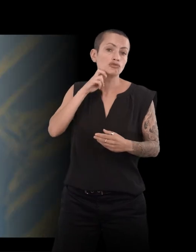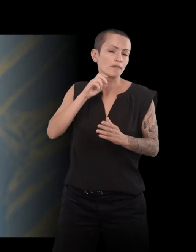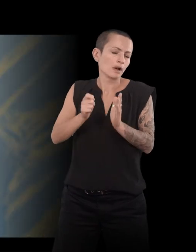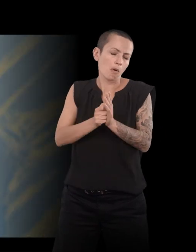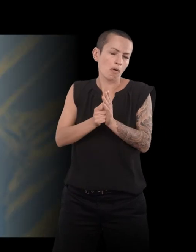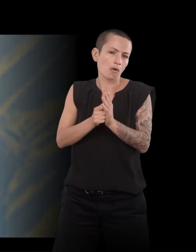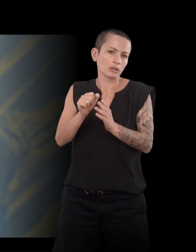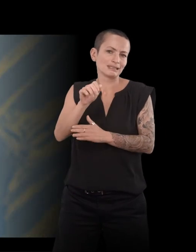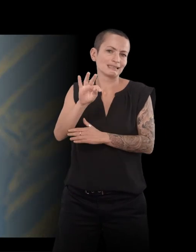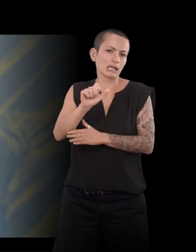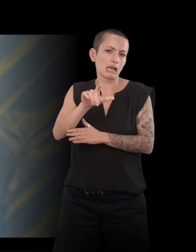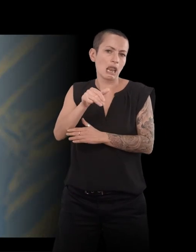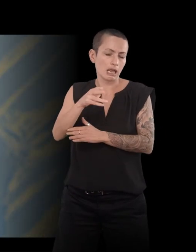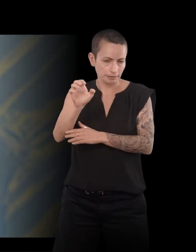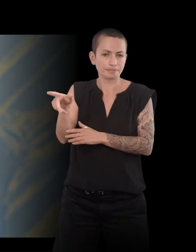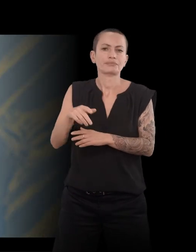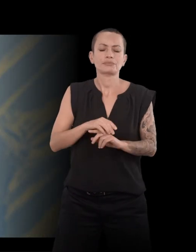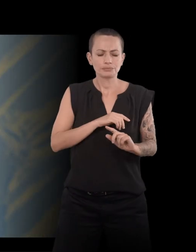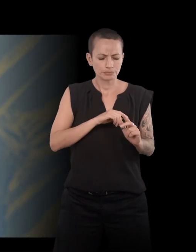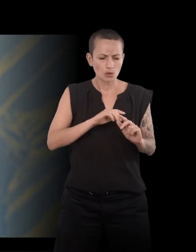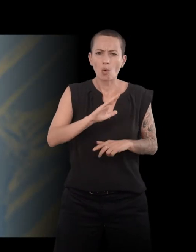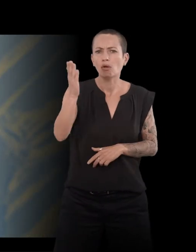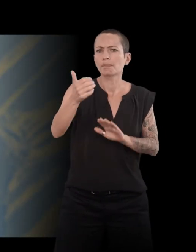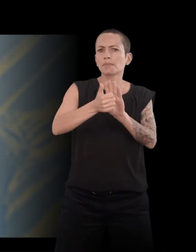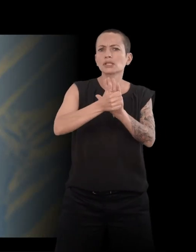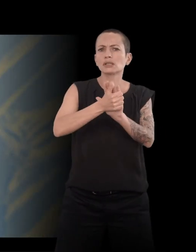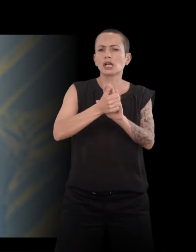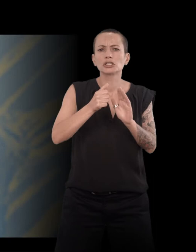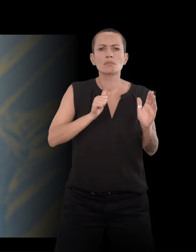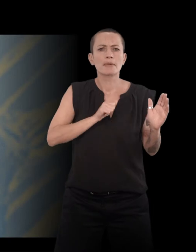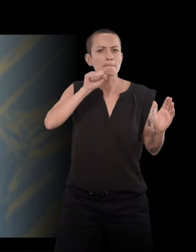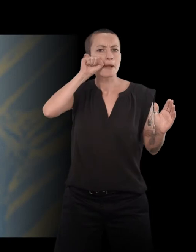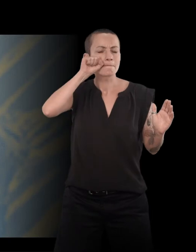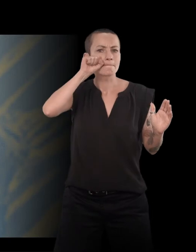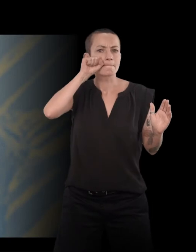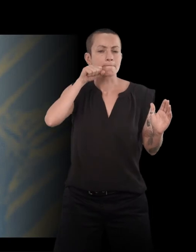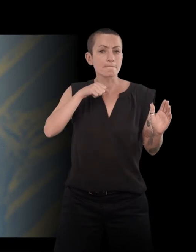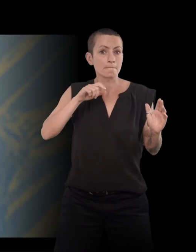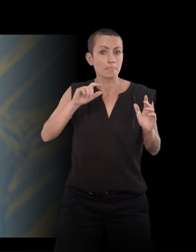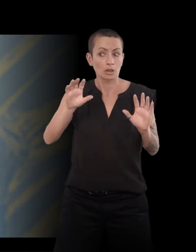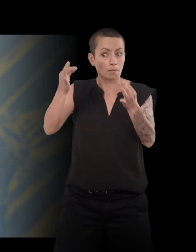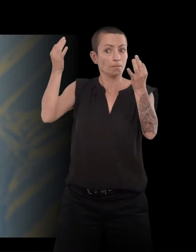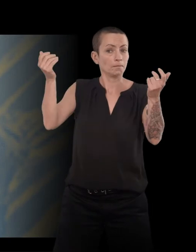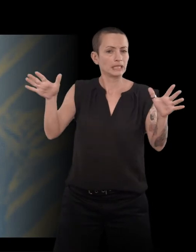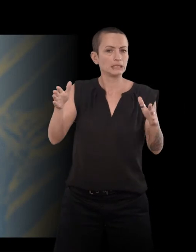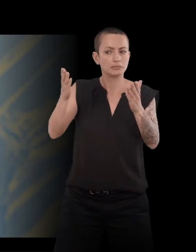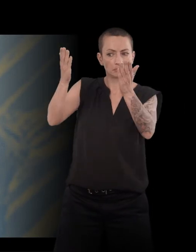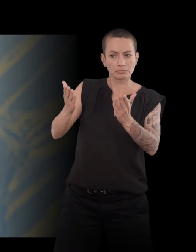il y avait un autre personnage dont j'avais entendu parler. J'ai retrouvé sa trace. Il était au bagne. Il avait